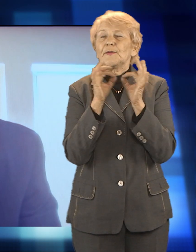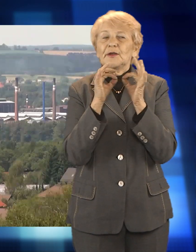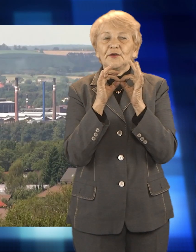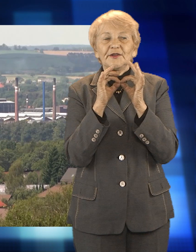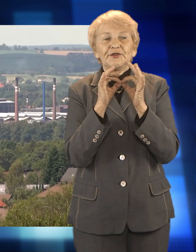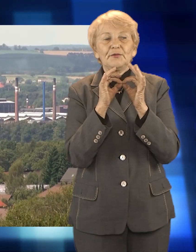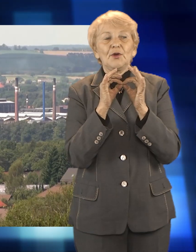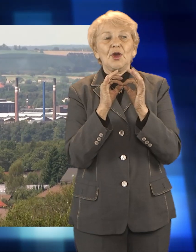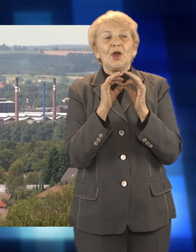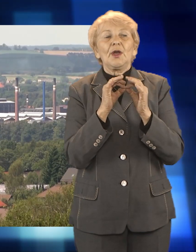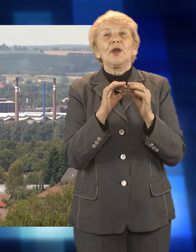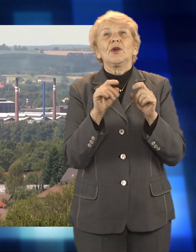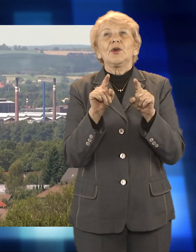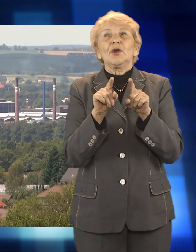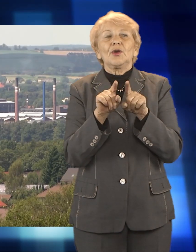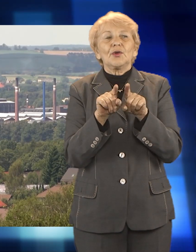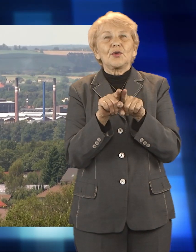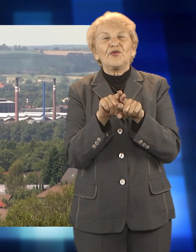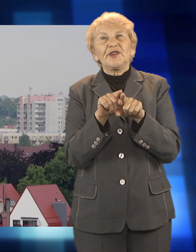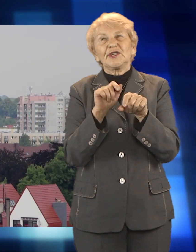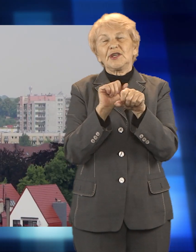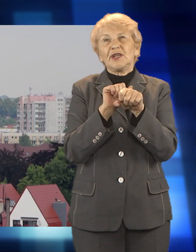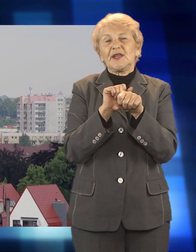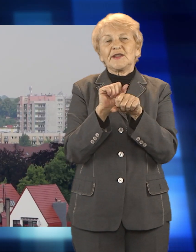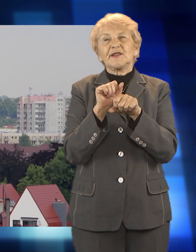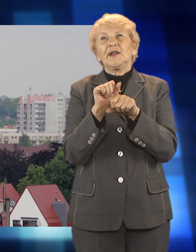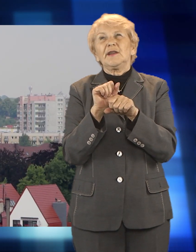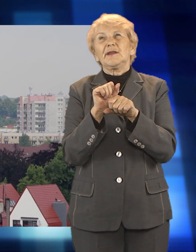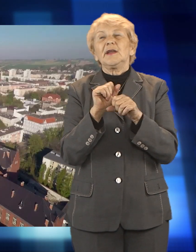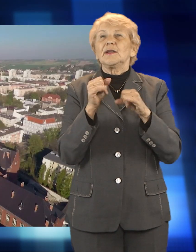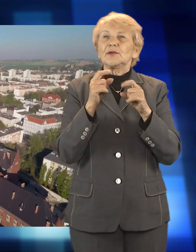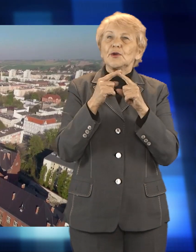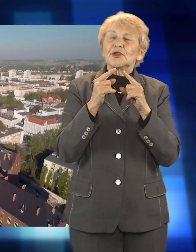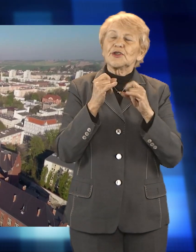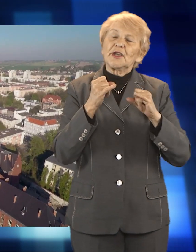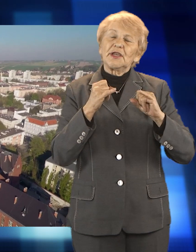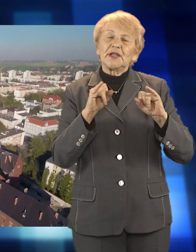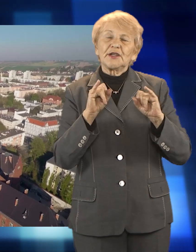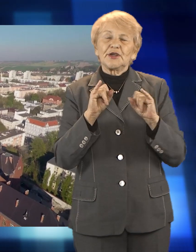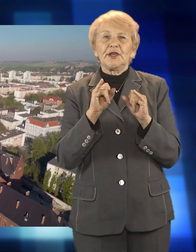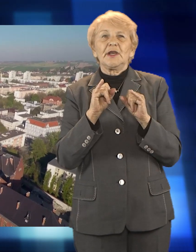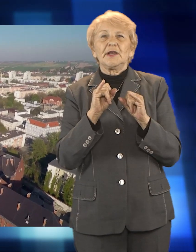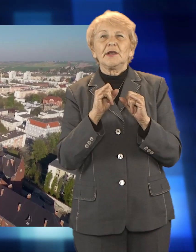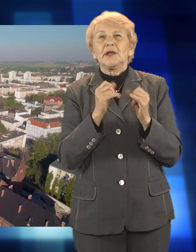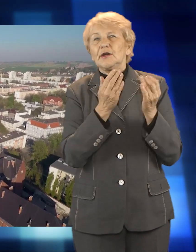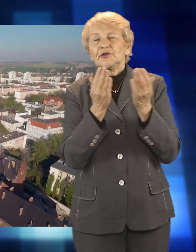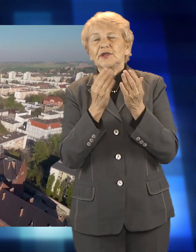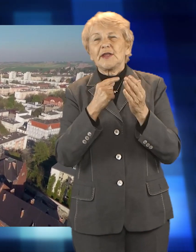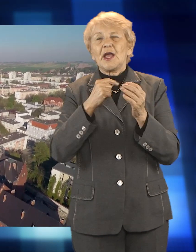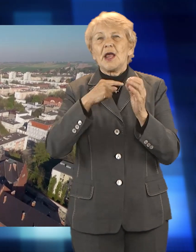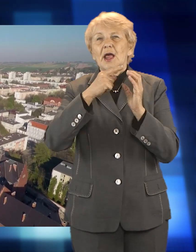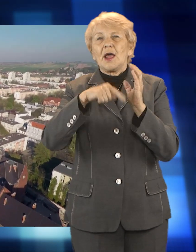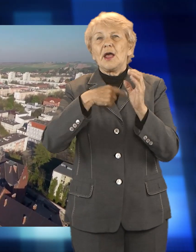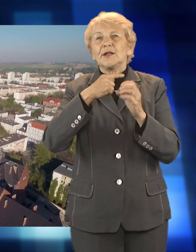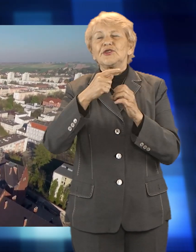kwarantanny. Zrezygnowano także z przeprowadzania odczytów liczników wody w domach mieszkańców. Teraz odbywa się to telefonicznie bądź za